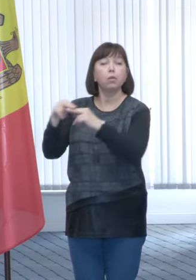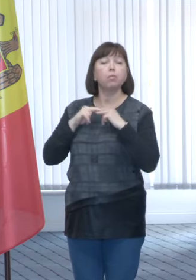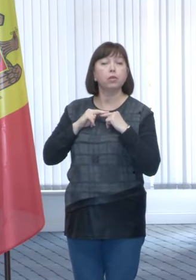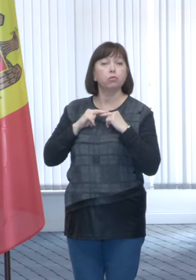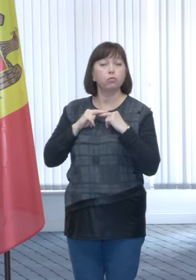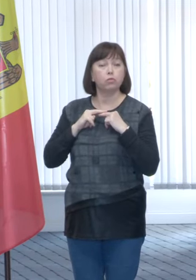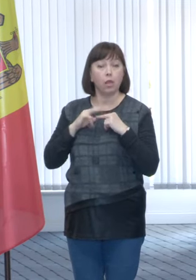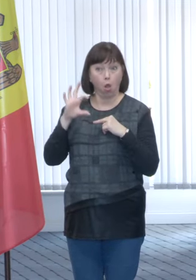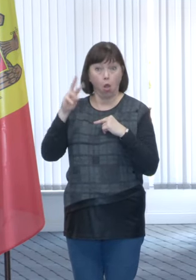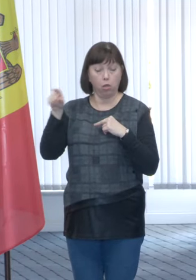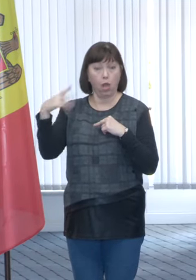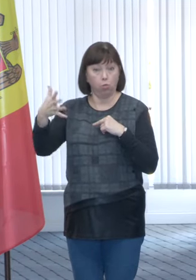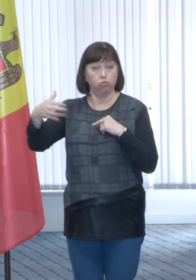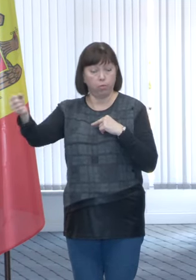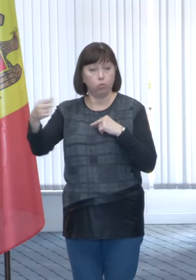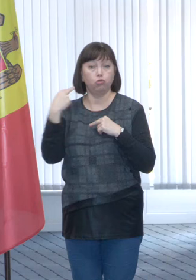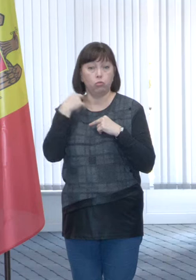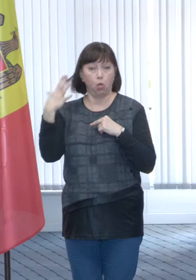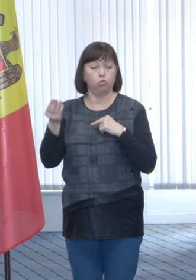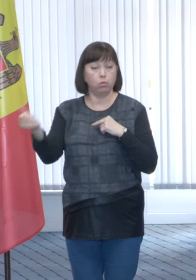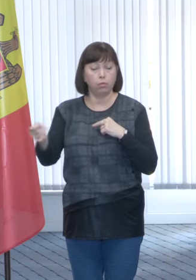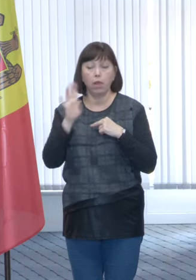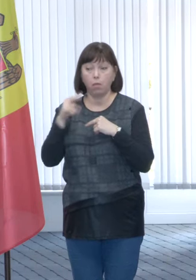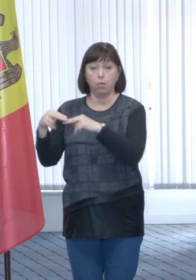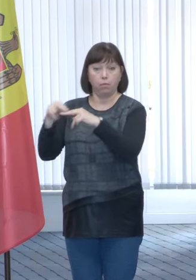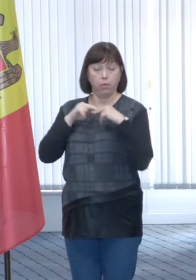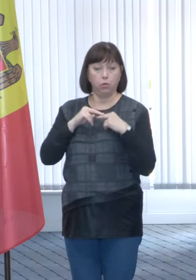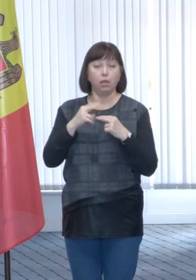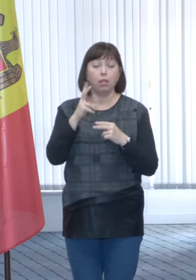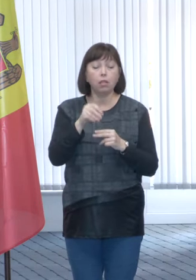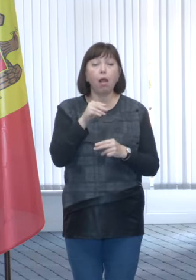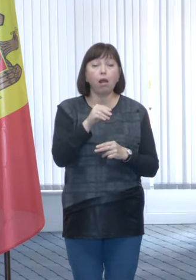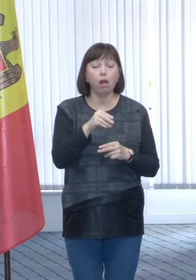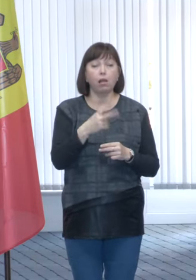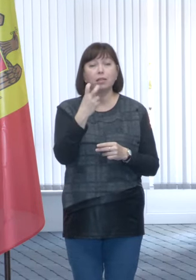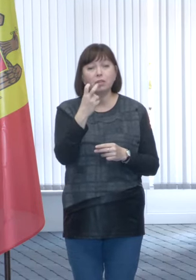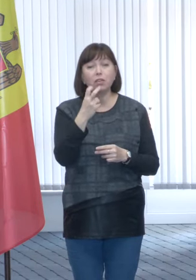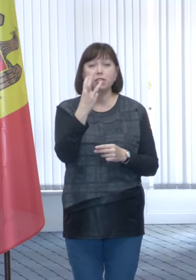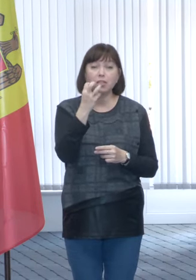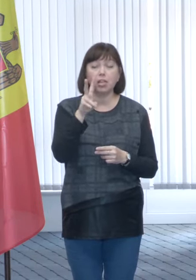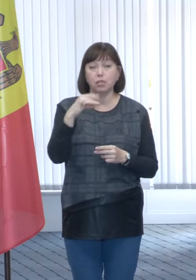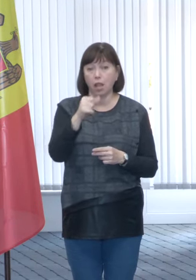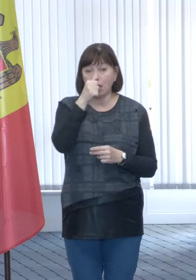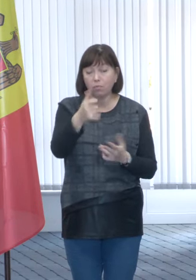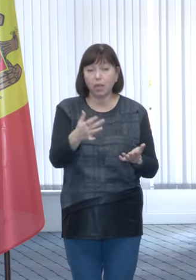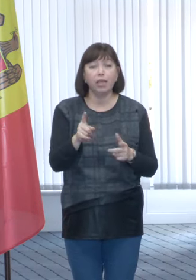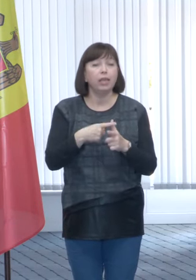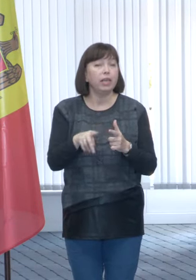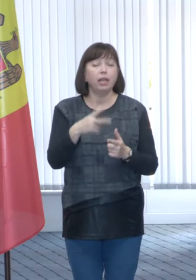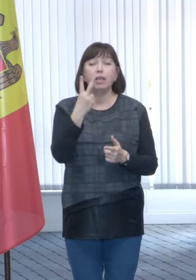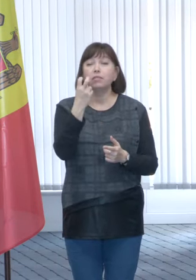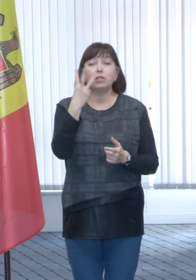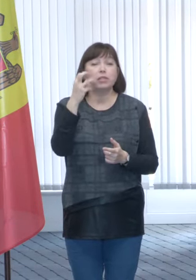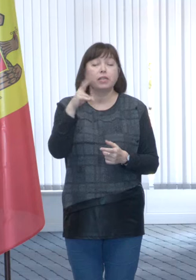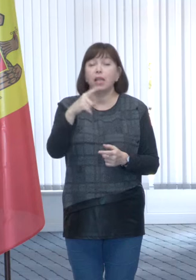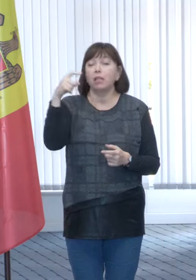pre engagingu la 300-100-100 de